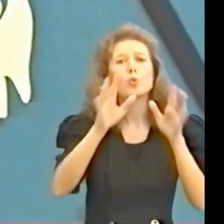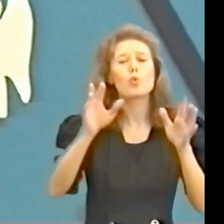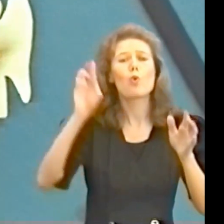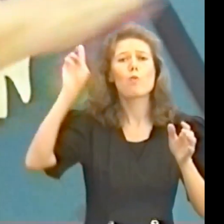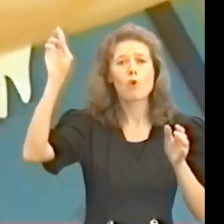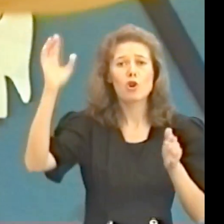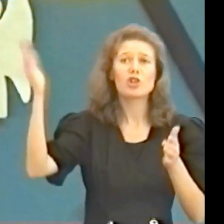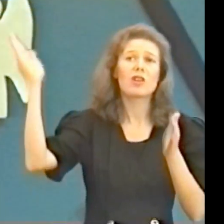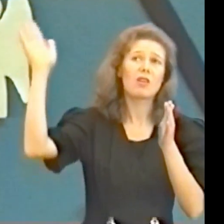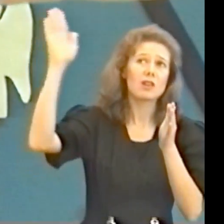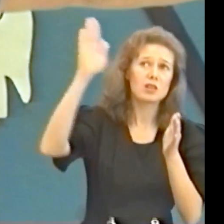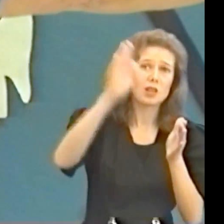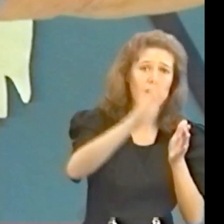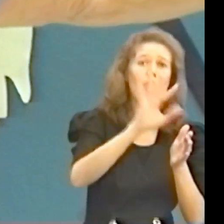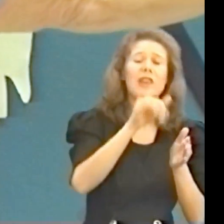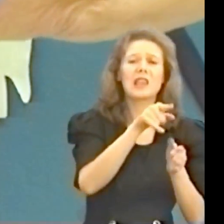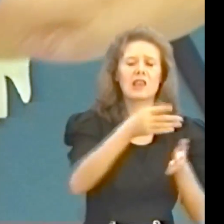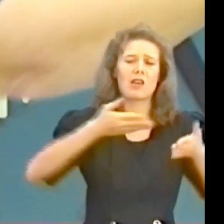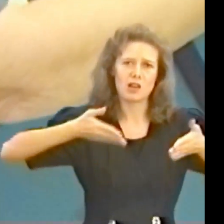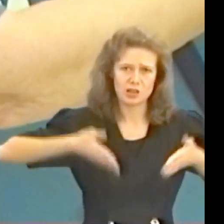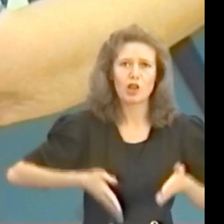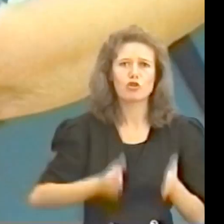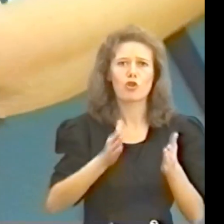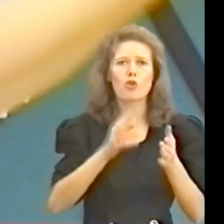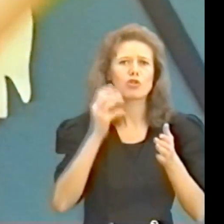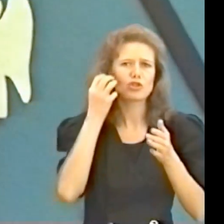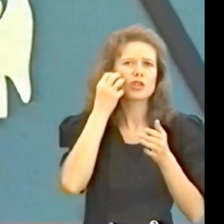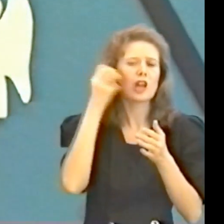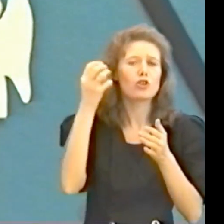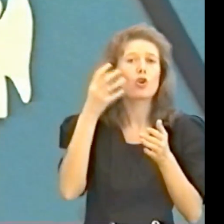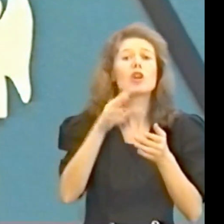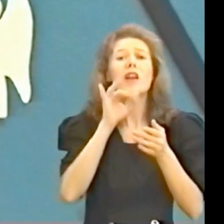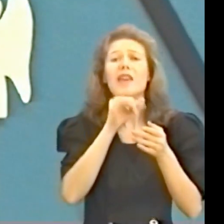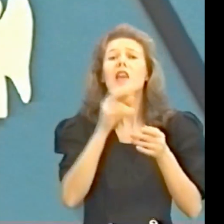и ты зачнешь и твой ребенок будет от бога а не от земного отца